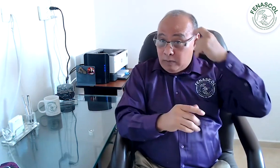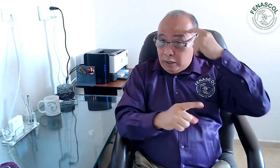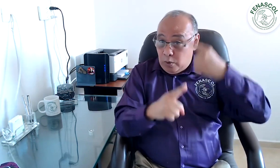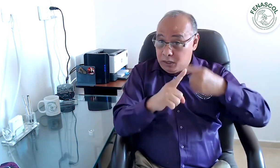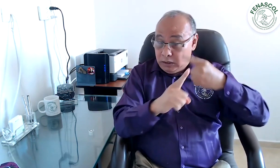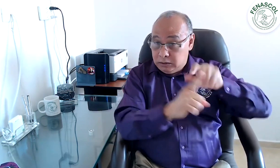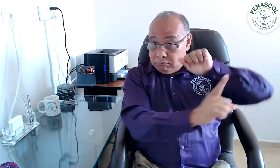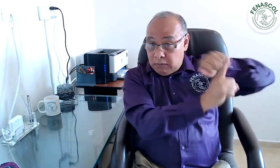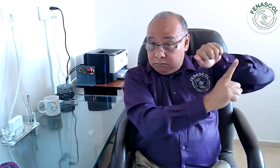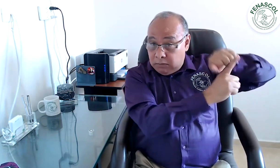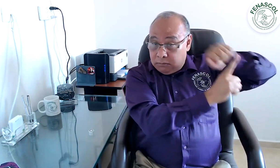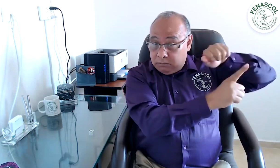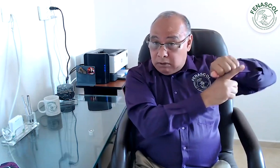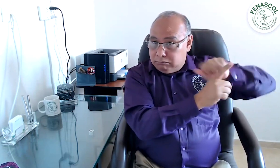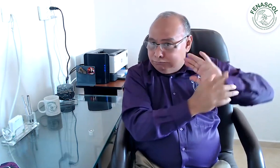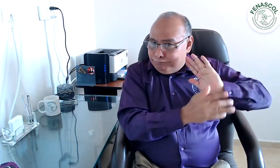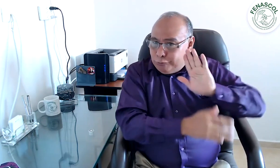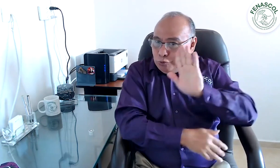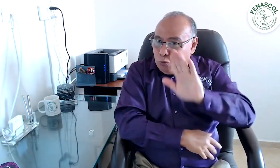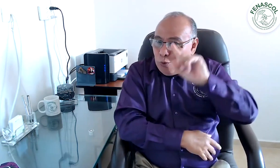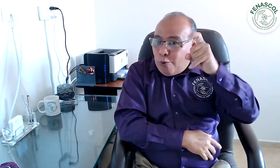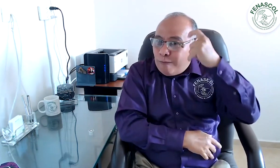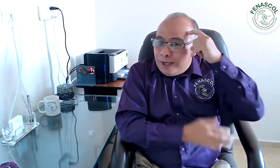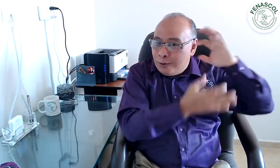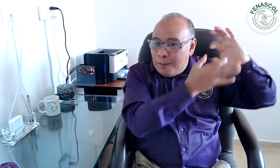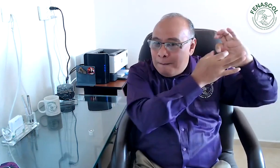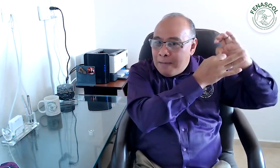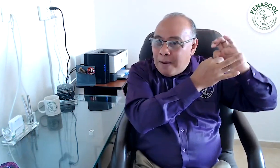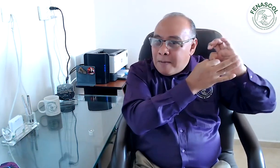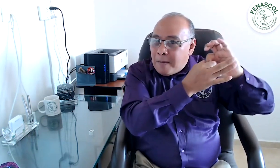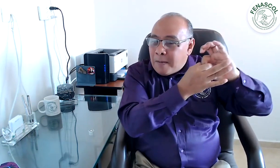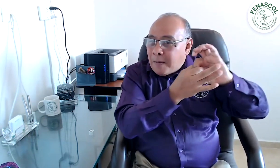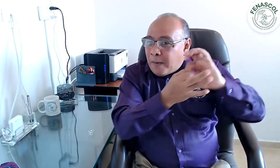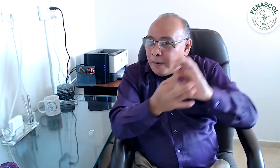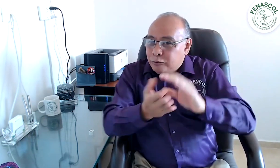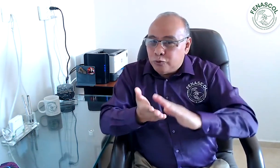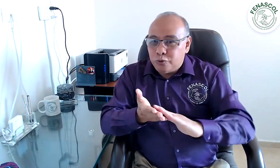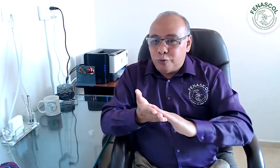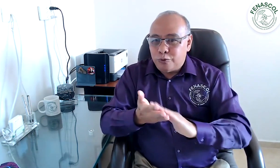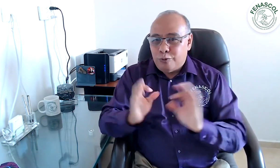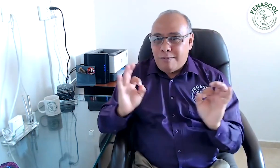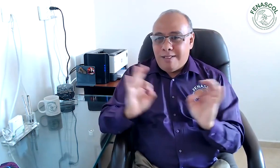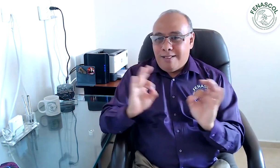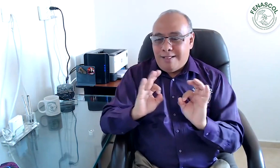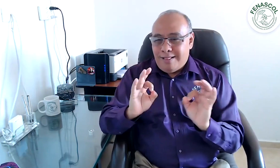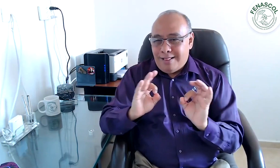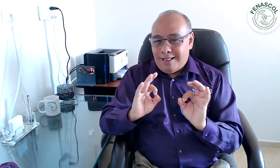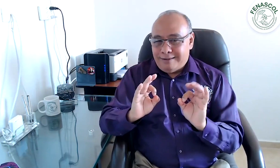que se han realizado con otros gobiernos? ¿Se dejan de lado? El Ministerio es una institución, cuenta con trazabilidad en los